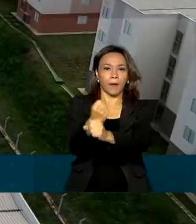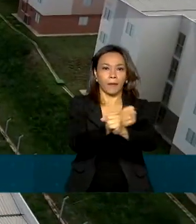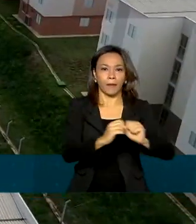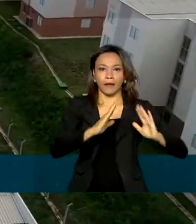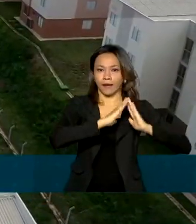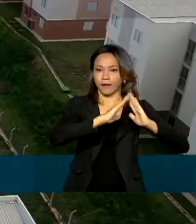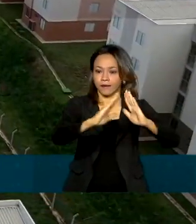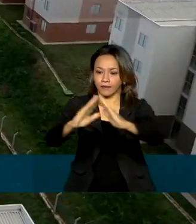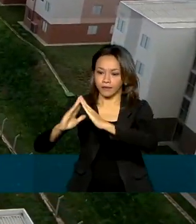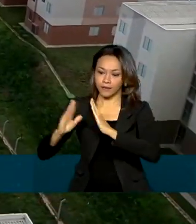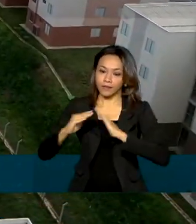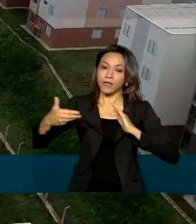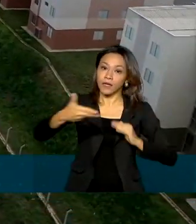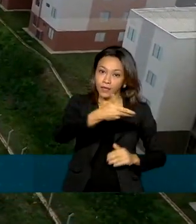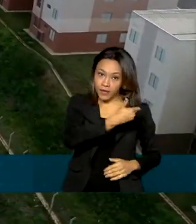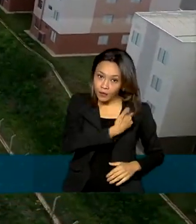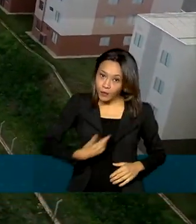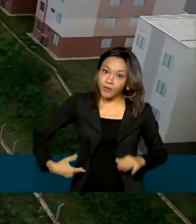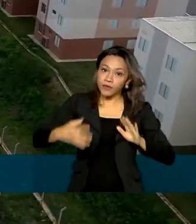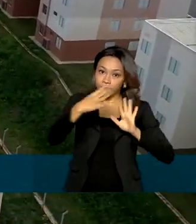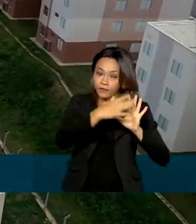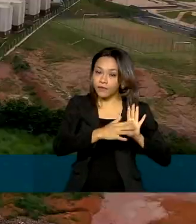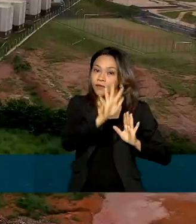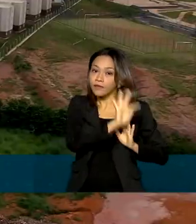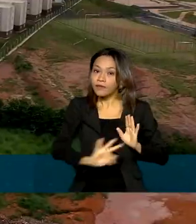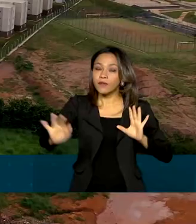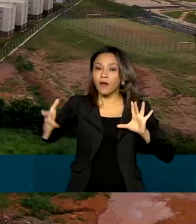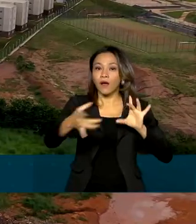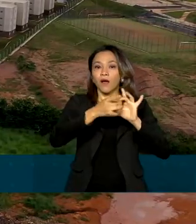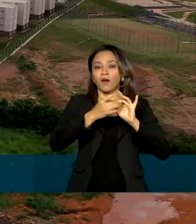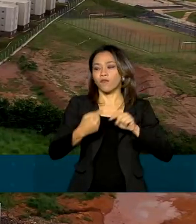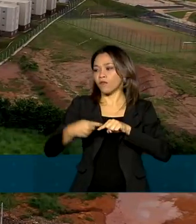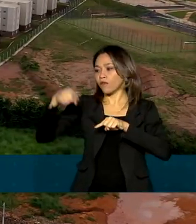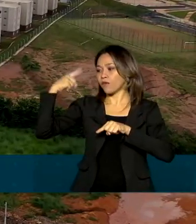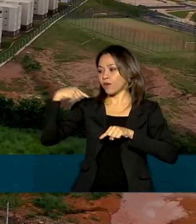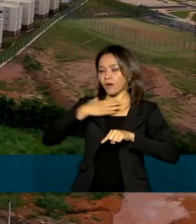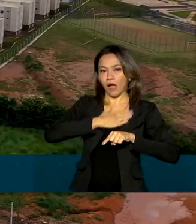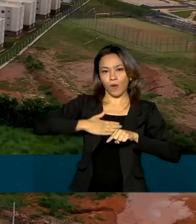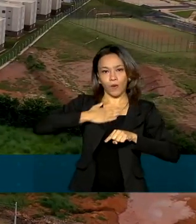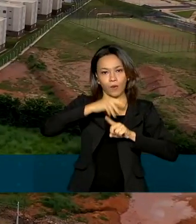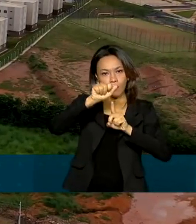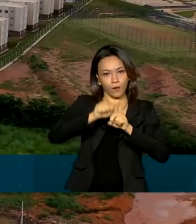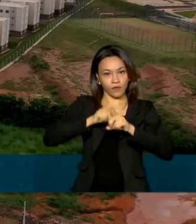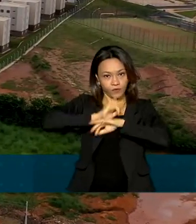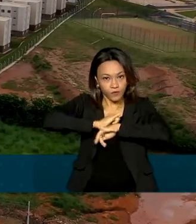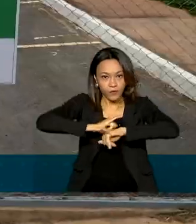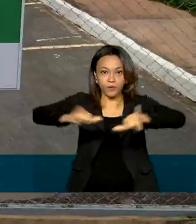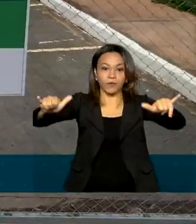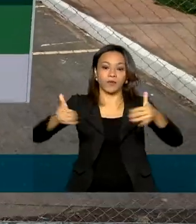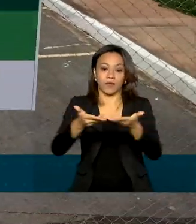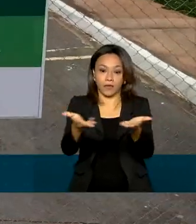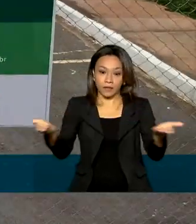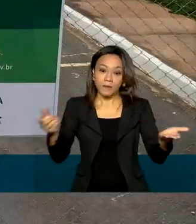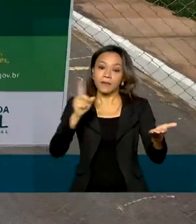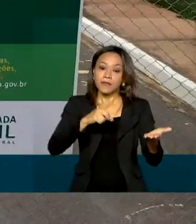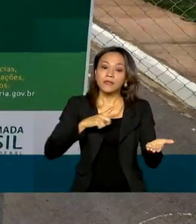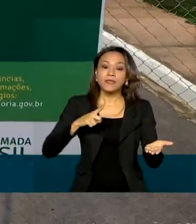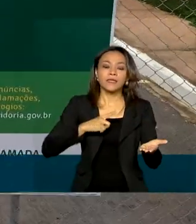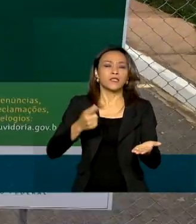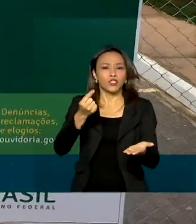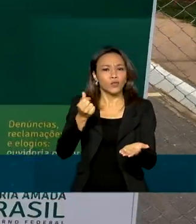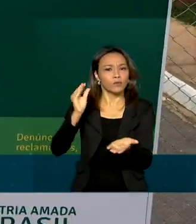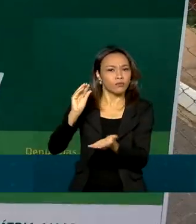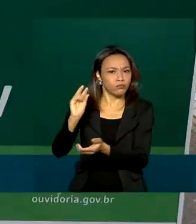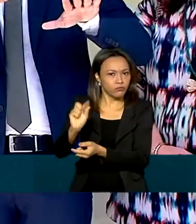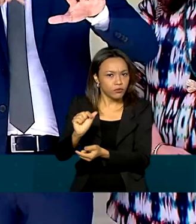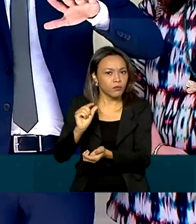do governo federal, foi lançado em agosto do ano passado e regulamenta a concessão de financiamento e subsídio para a compra da